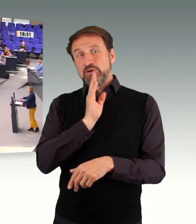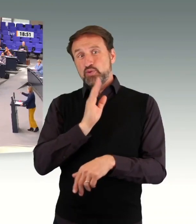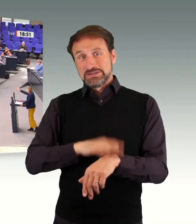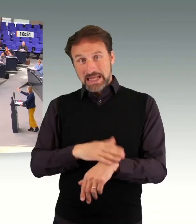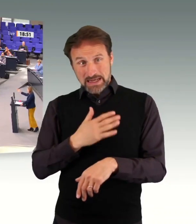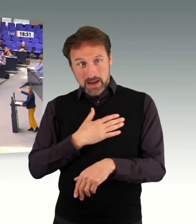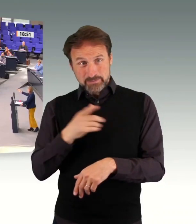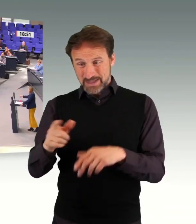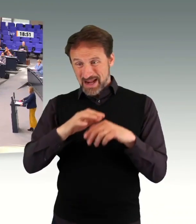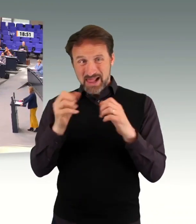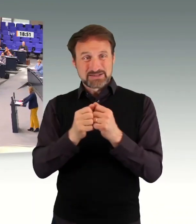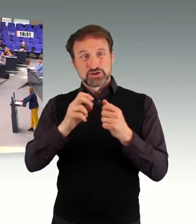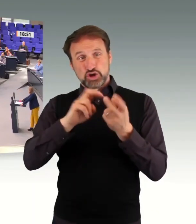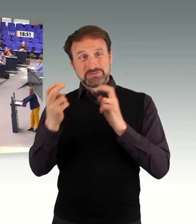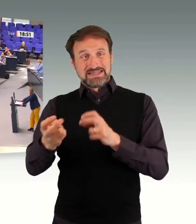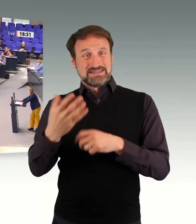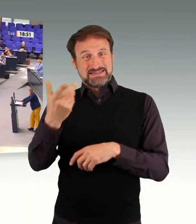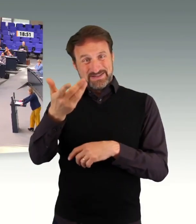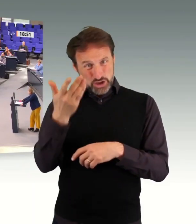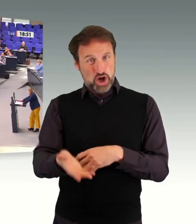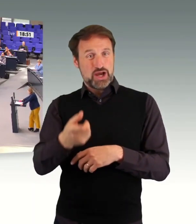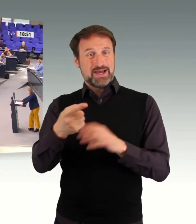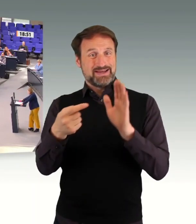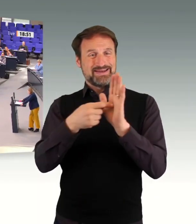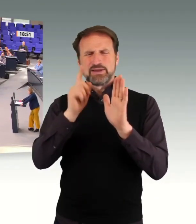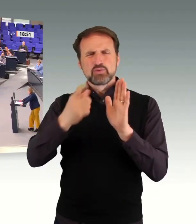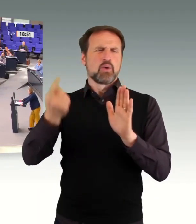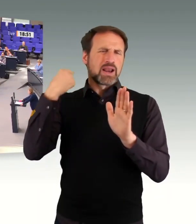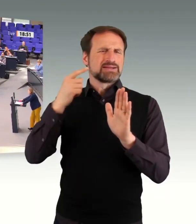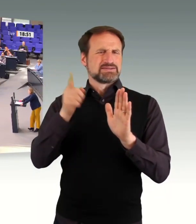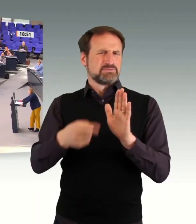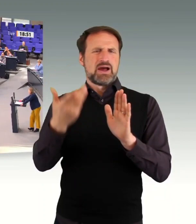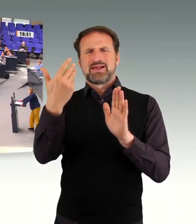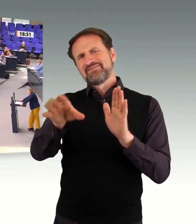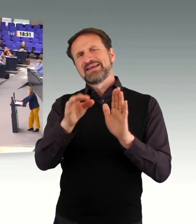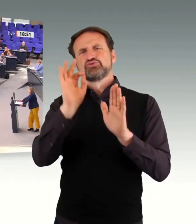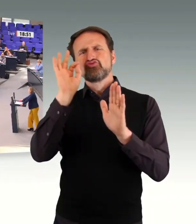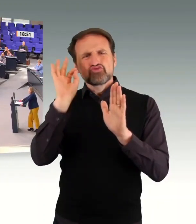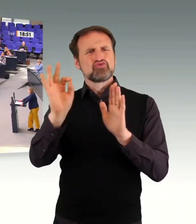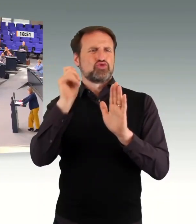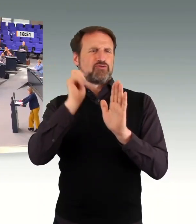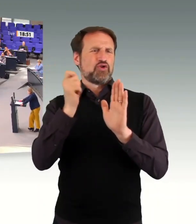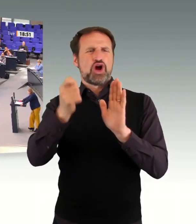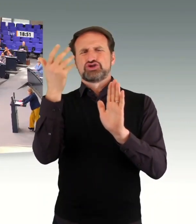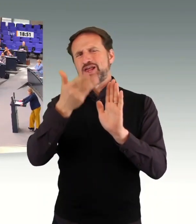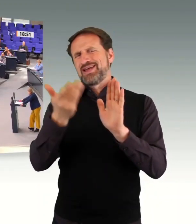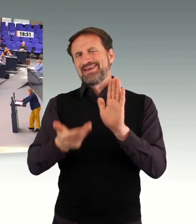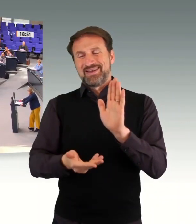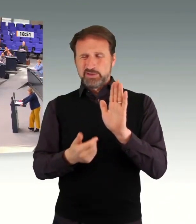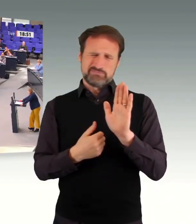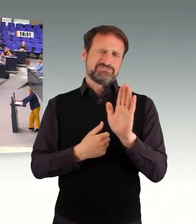herzlichen Dank, Hubert Hüppe und Herr Oellers und alle anderen für diesen Antrag. In den letzten Jahren